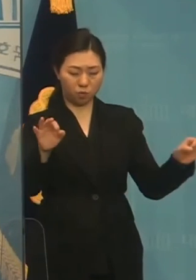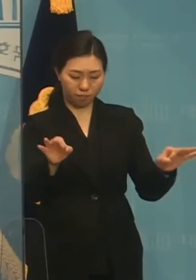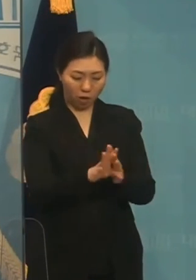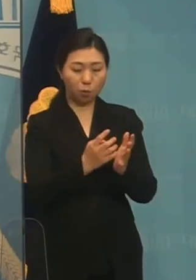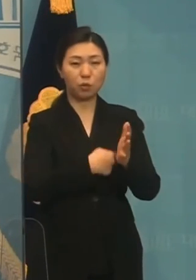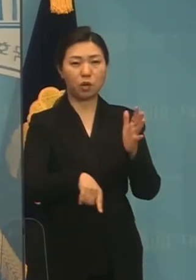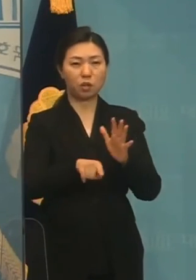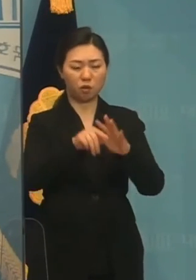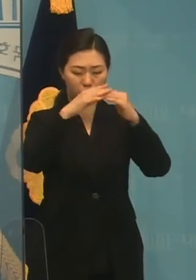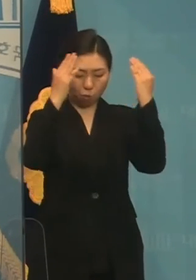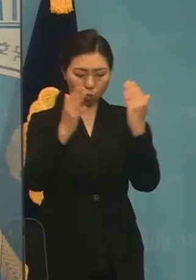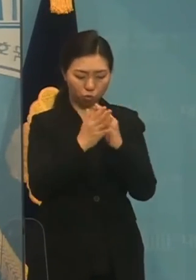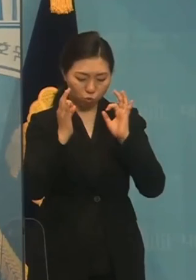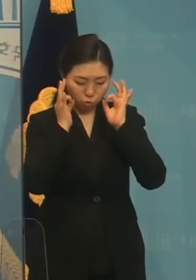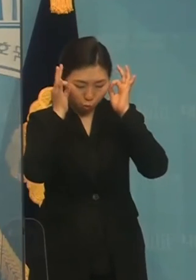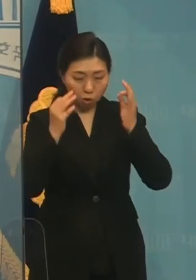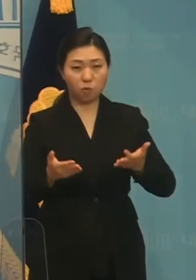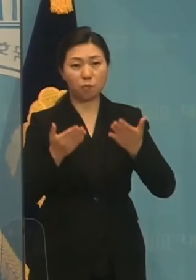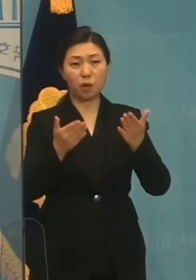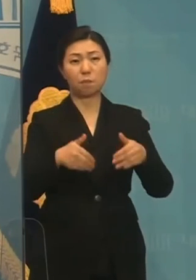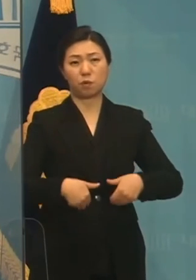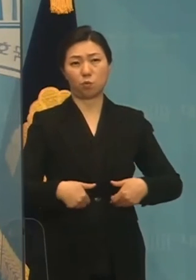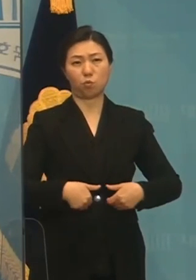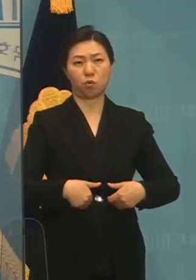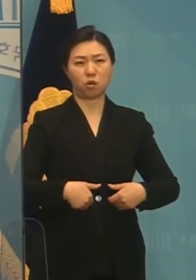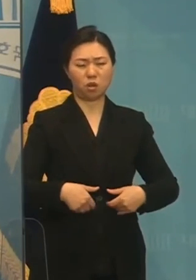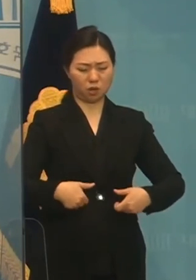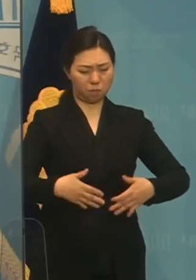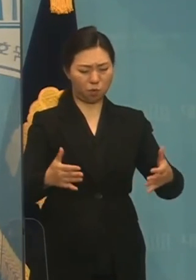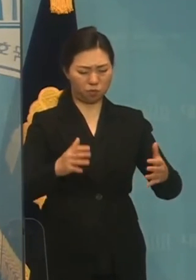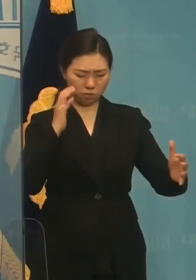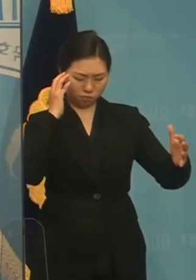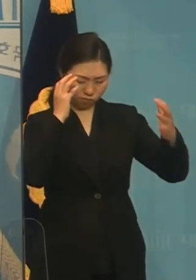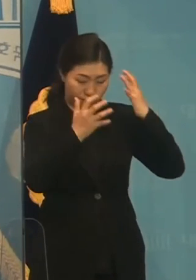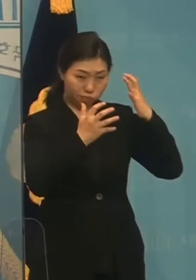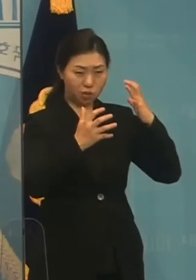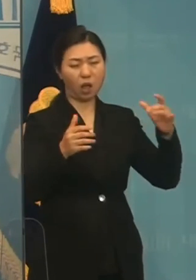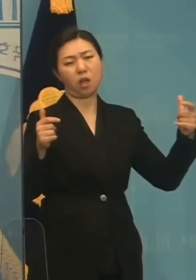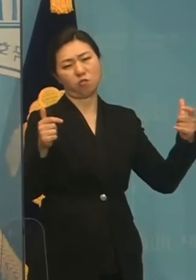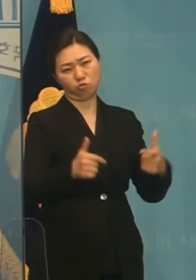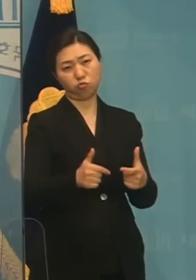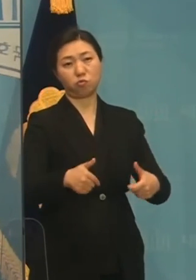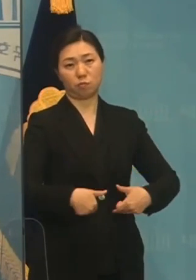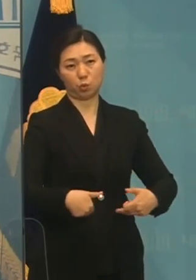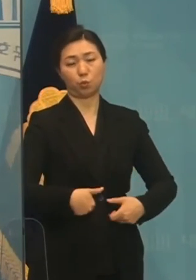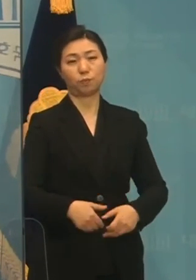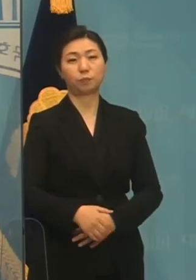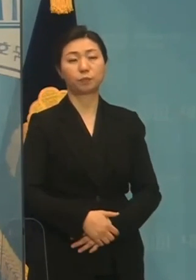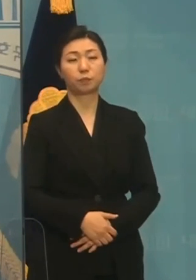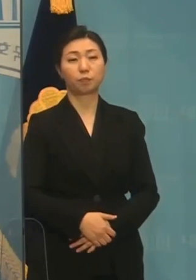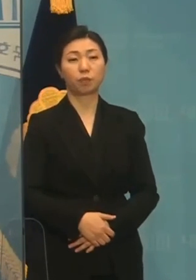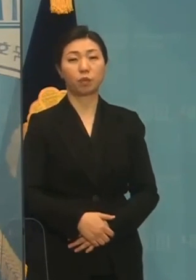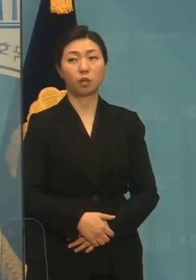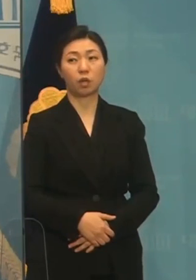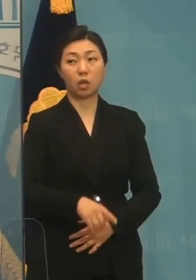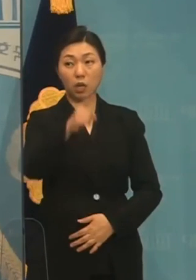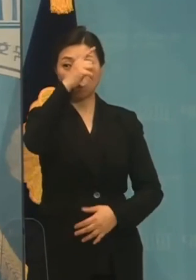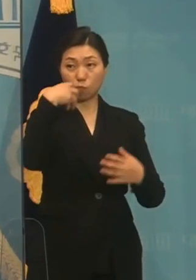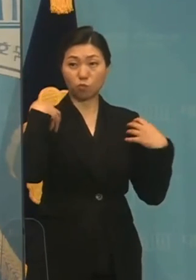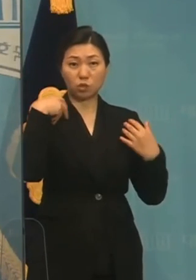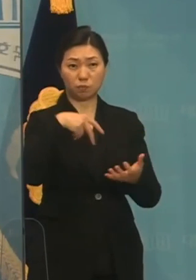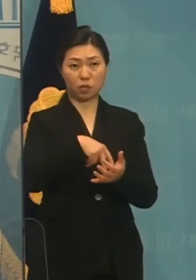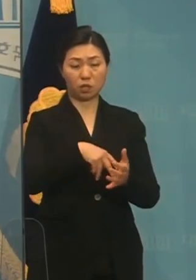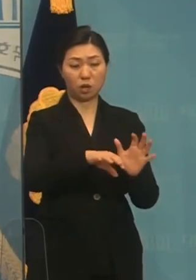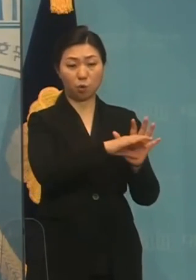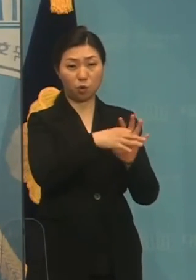말아야 합니다. 불필요한 혼란과 불신을 최소화해야 합니다. 특히 방역당국은 백신